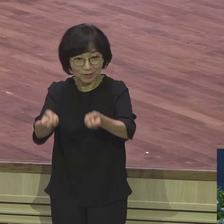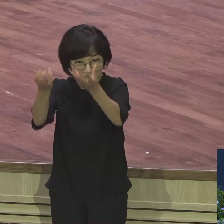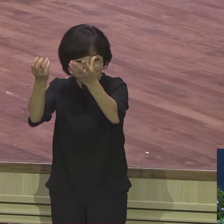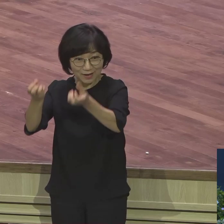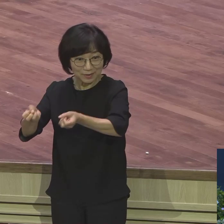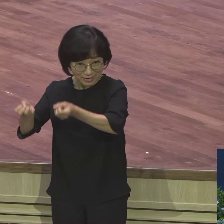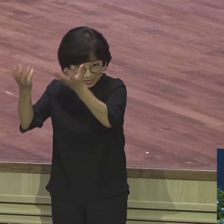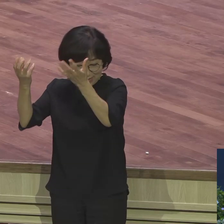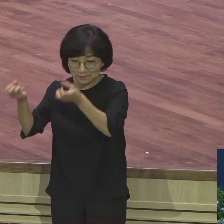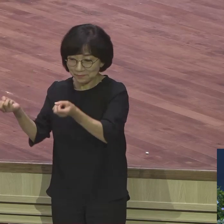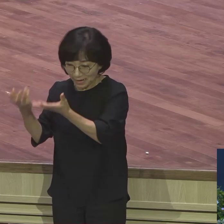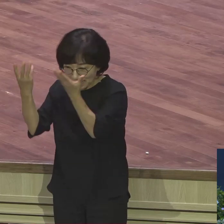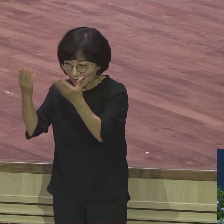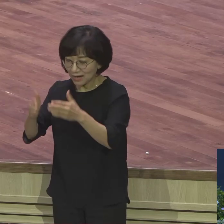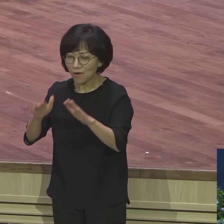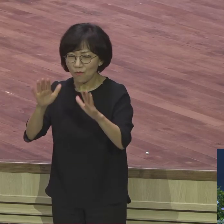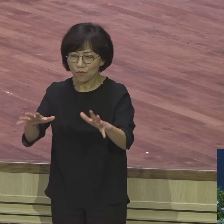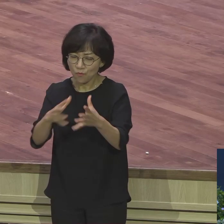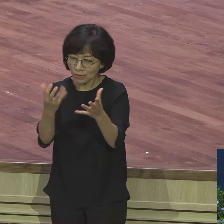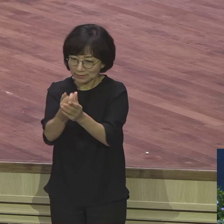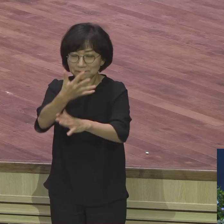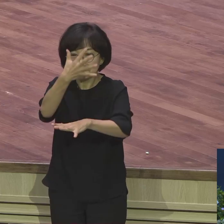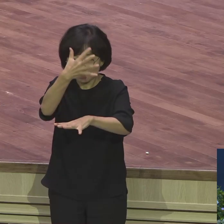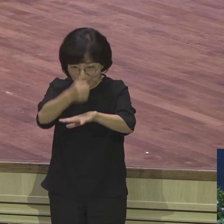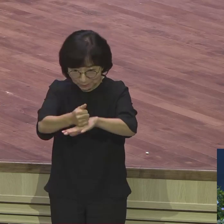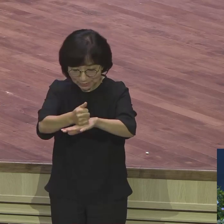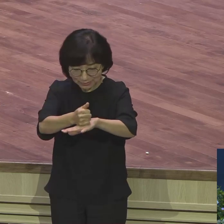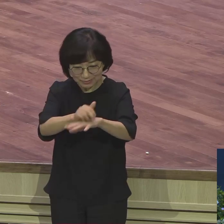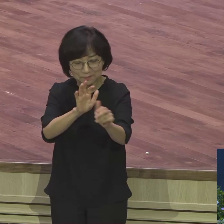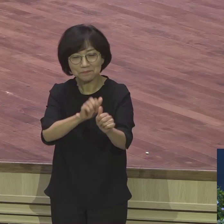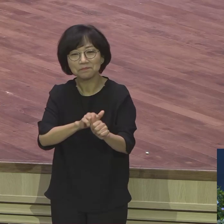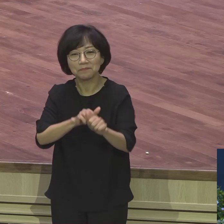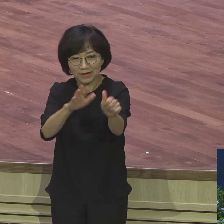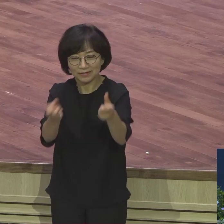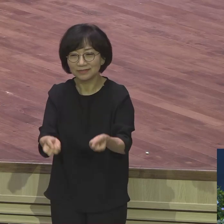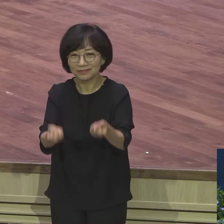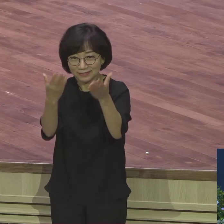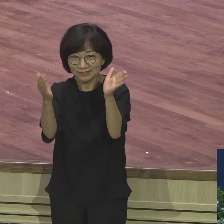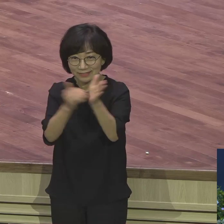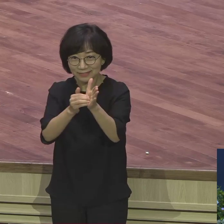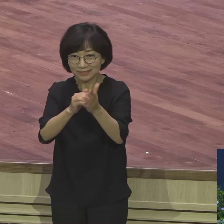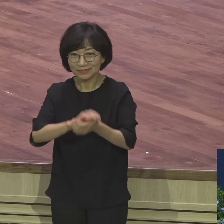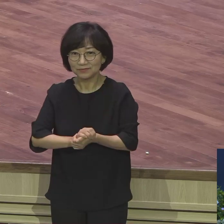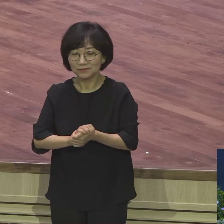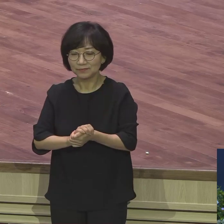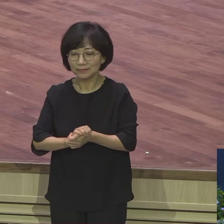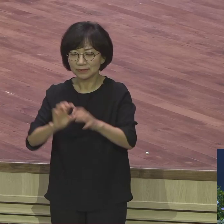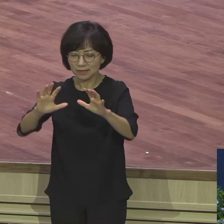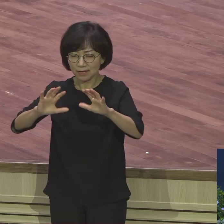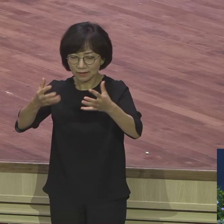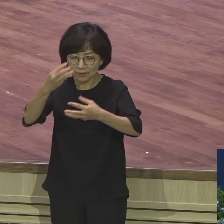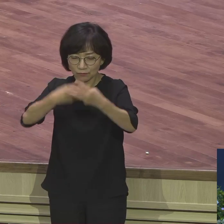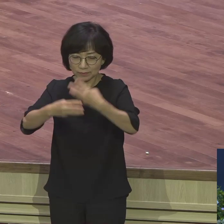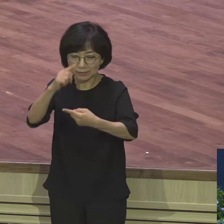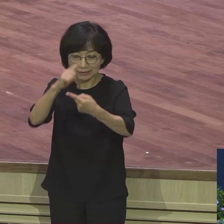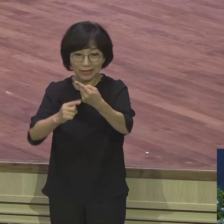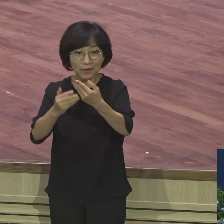파송식을 진행했습니다. 세계 랩런트를 통해서 주제가 뭐였습니까. 우리가 세상의